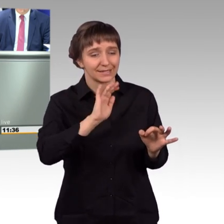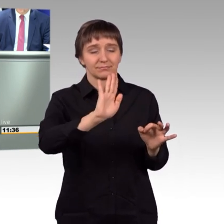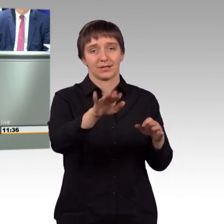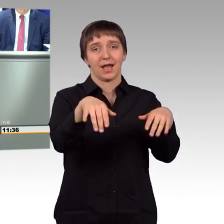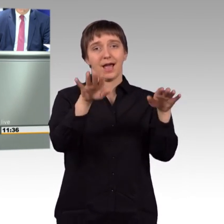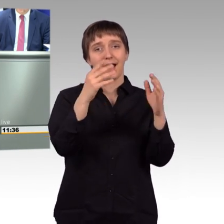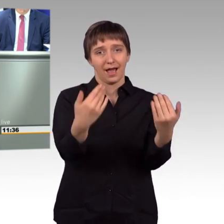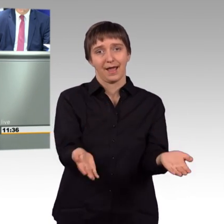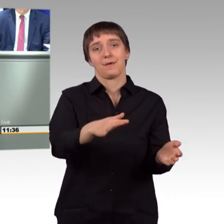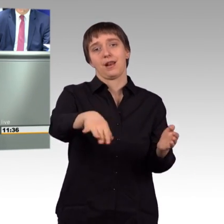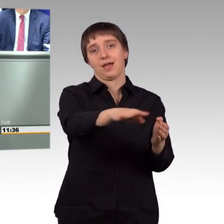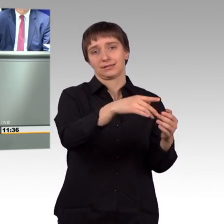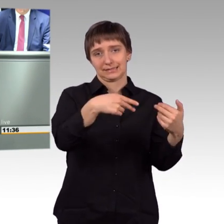Das wäre im deutschen Interesse.